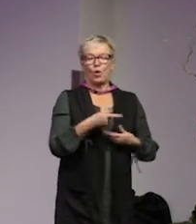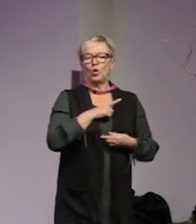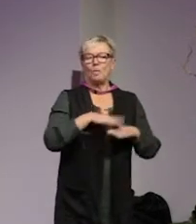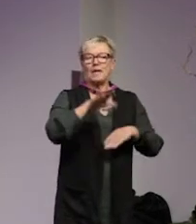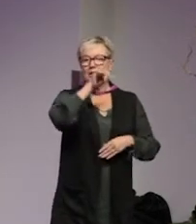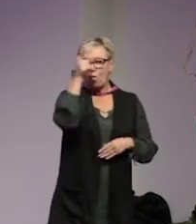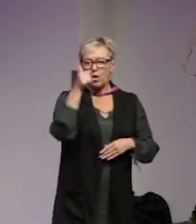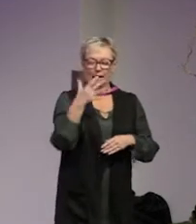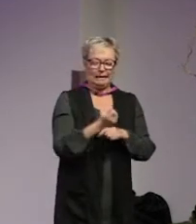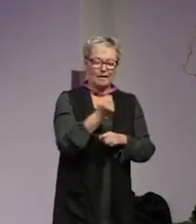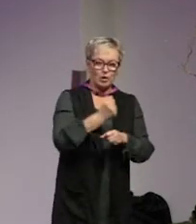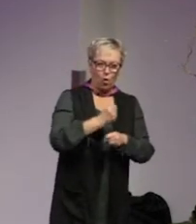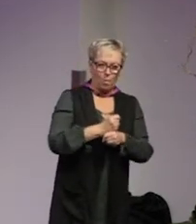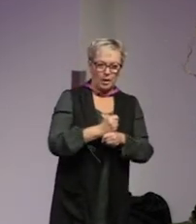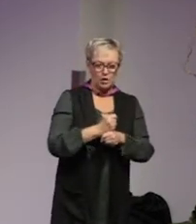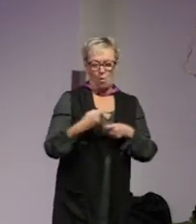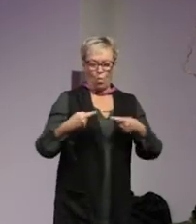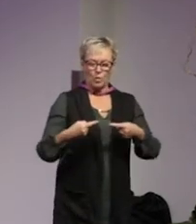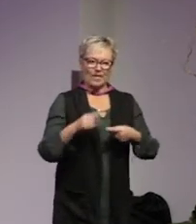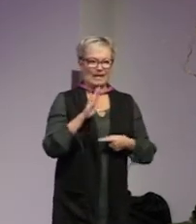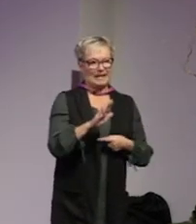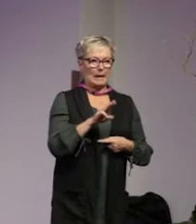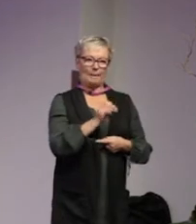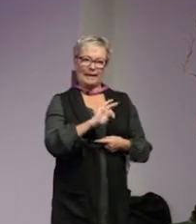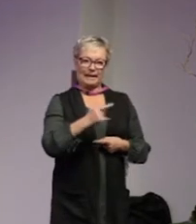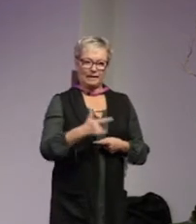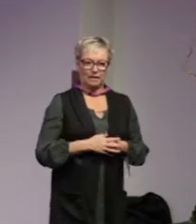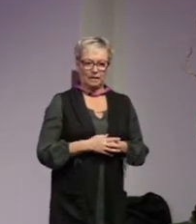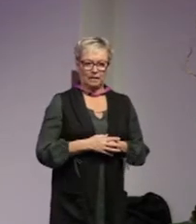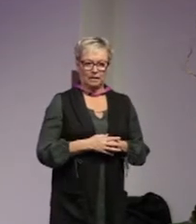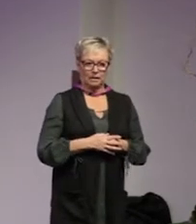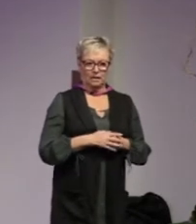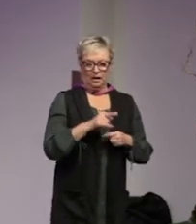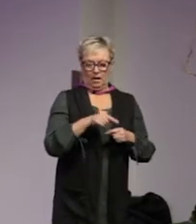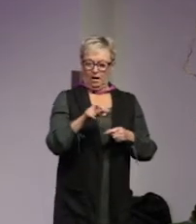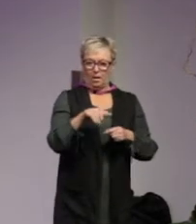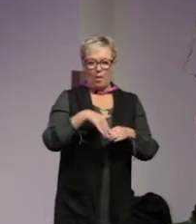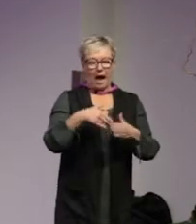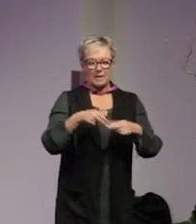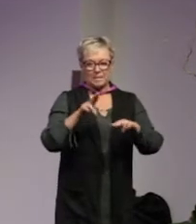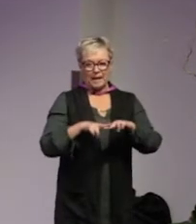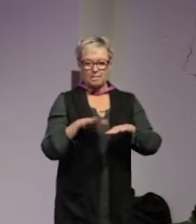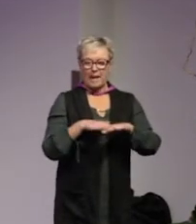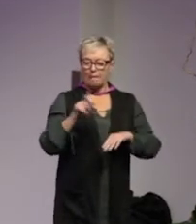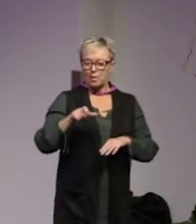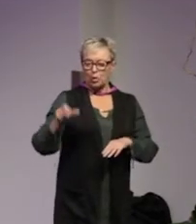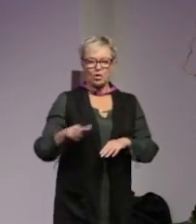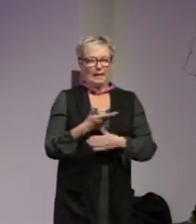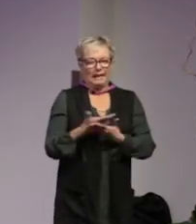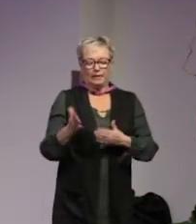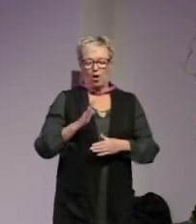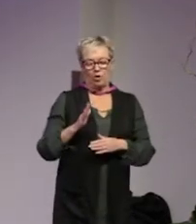svårare att finna ett arbete som motsvarar dina meriter i konkurrensen på arbetsplatsen med personer med icke